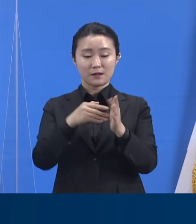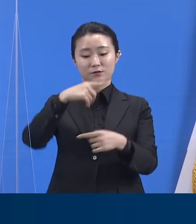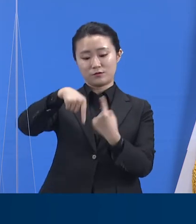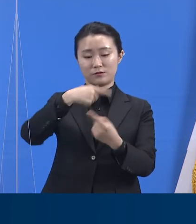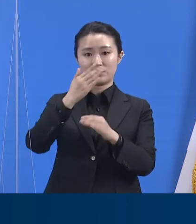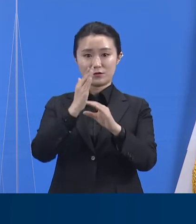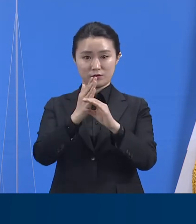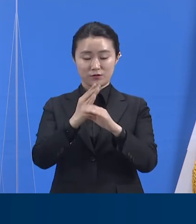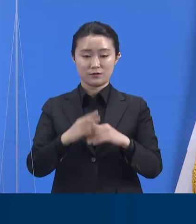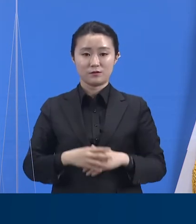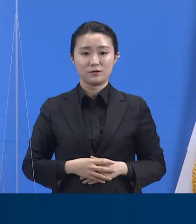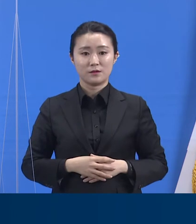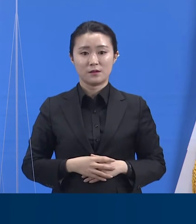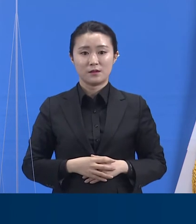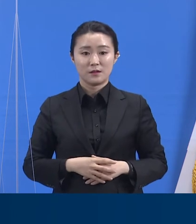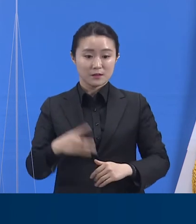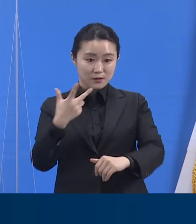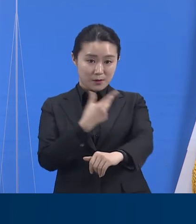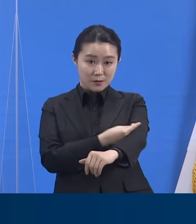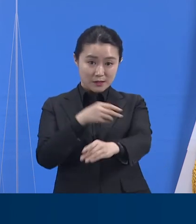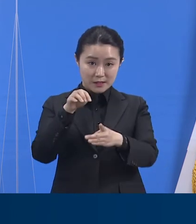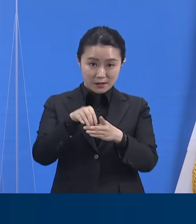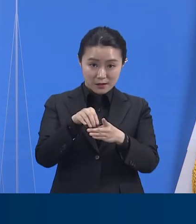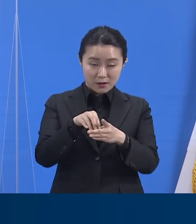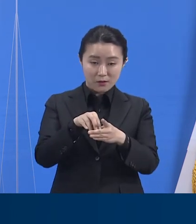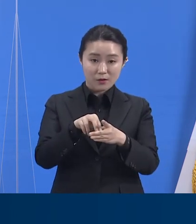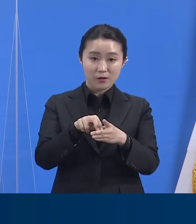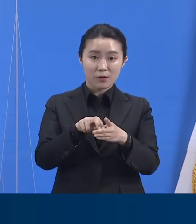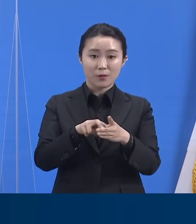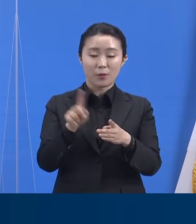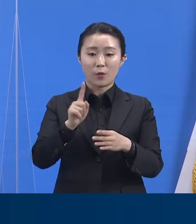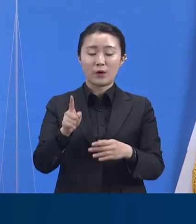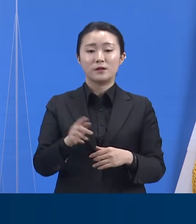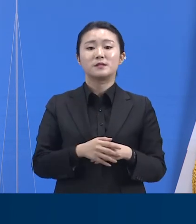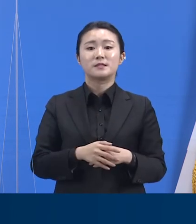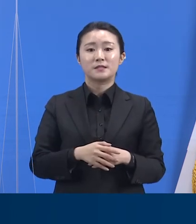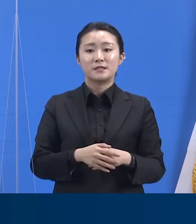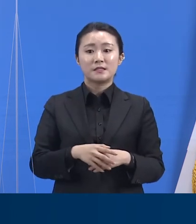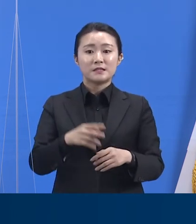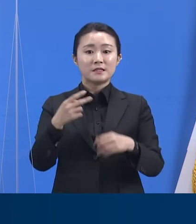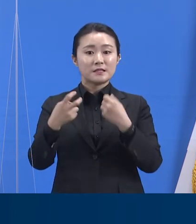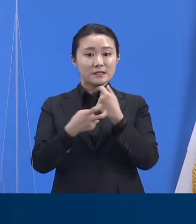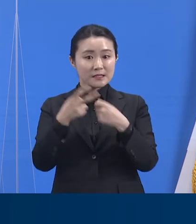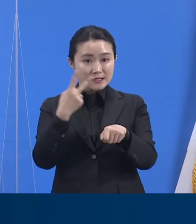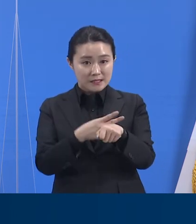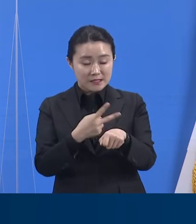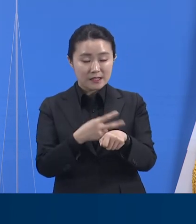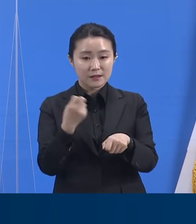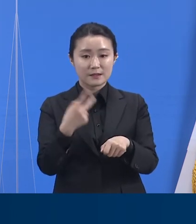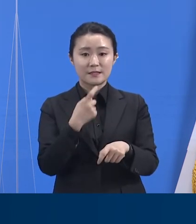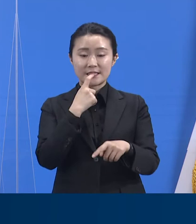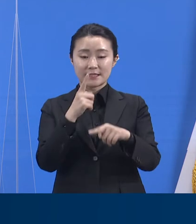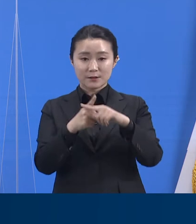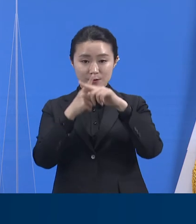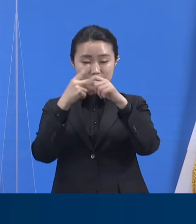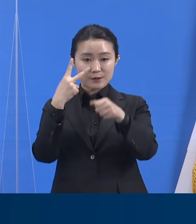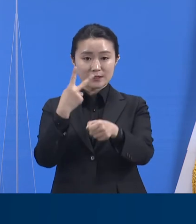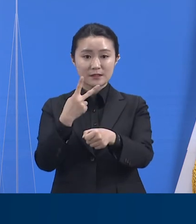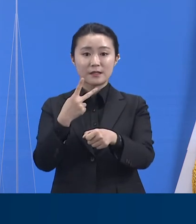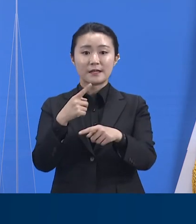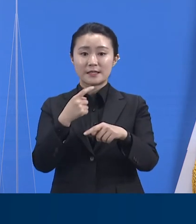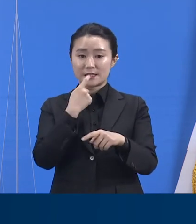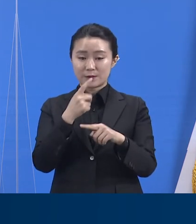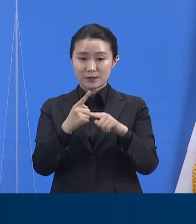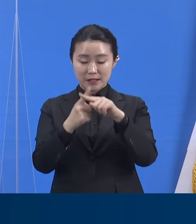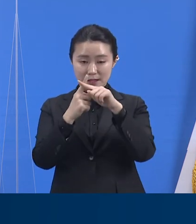예방접종센터에는 의사, 간호사, 행정인력 등 약 22여 명이 한 팀으로 구성되어